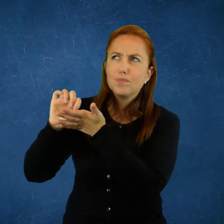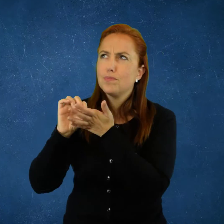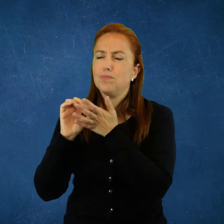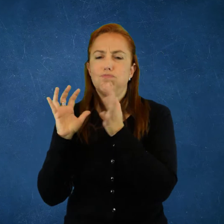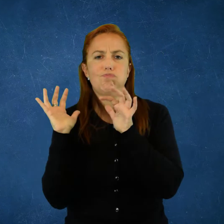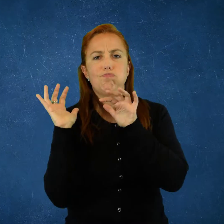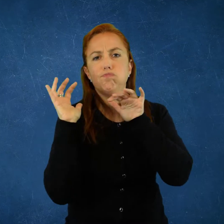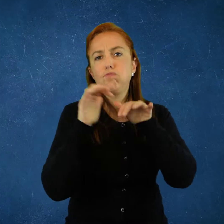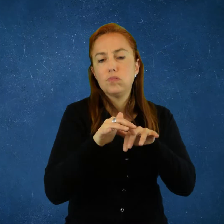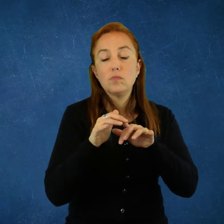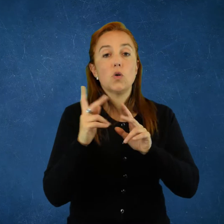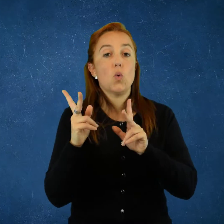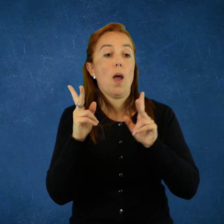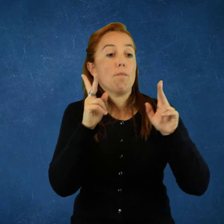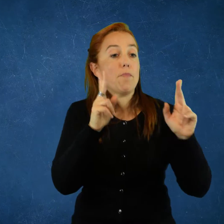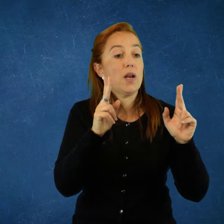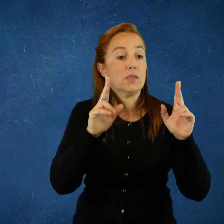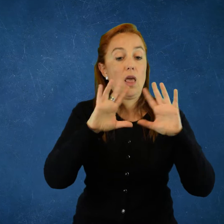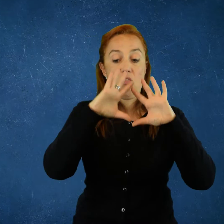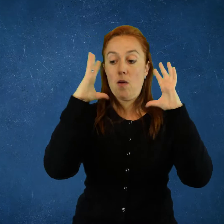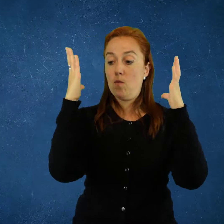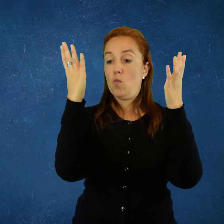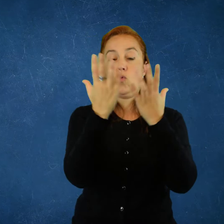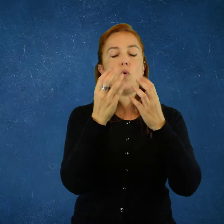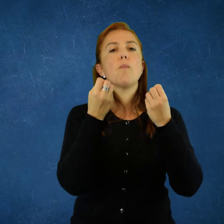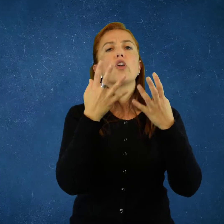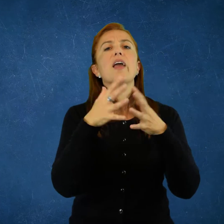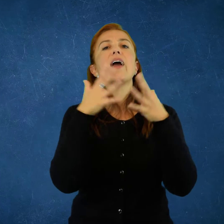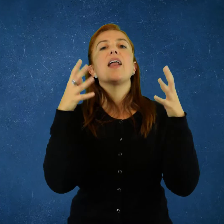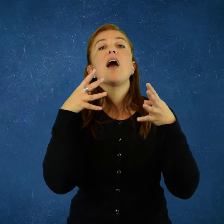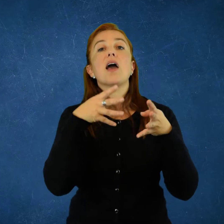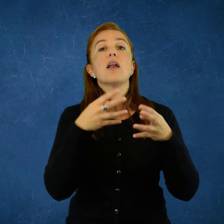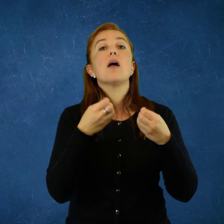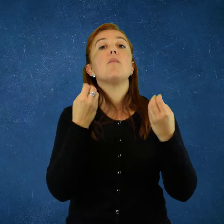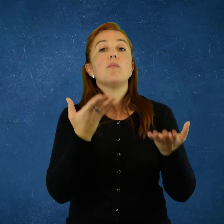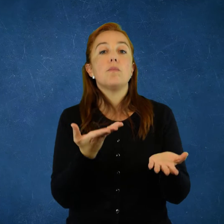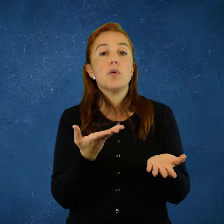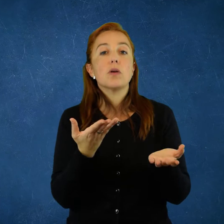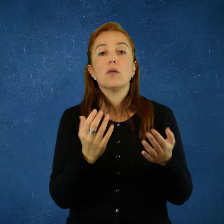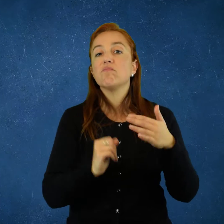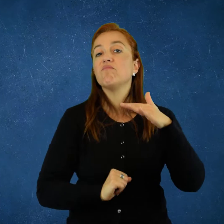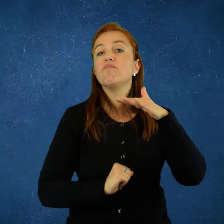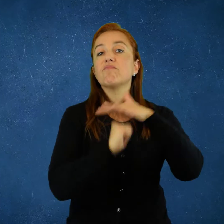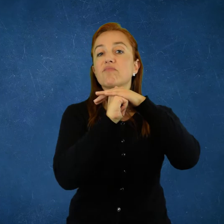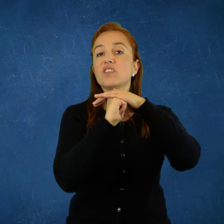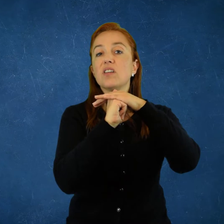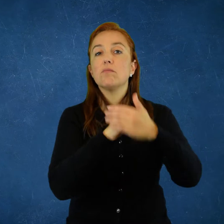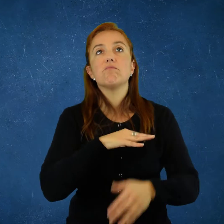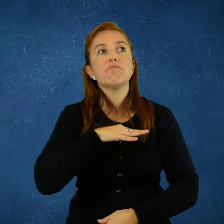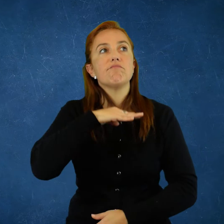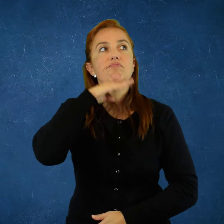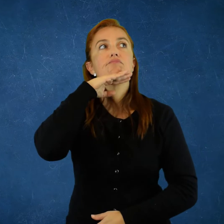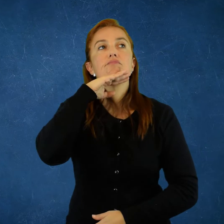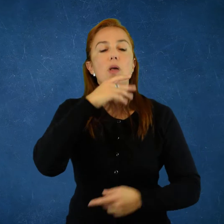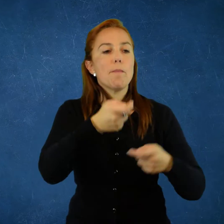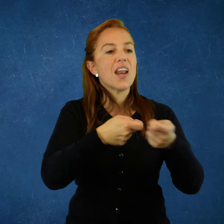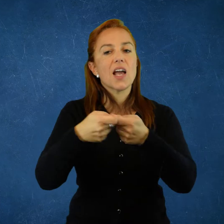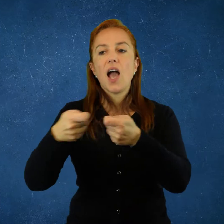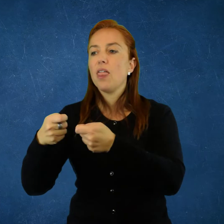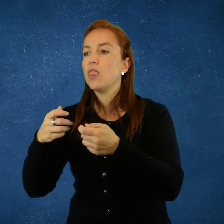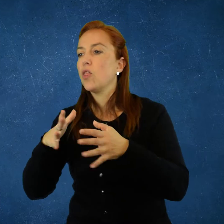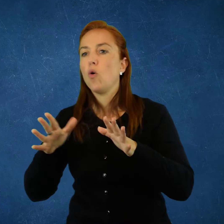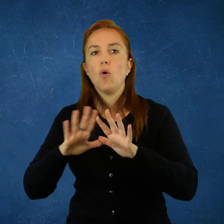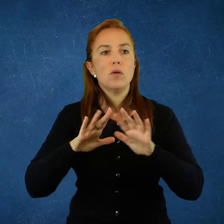Guerra, ¿por qué va a ingresar toda Europa a esa guerra y una parte del mundo? ¿Y por qué esa Gran Guerra? Por la misma